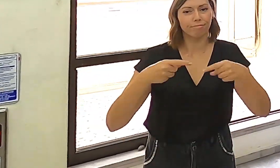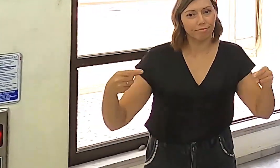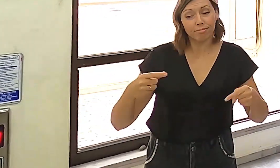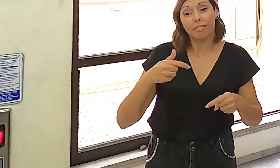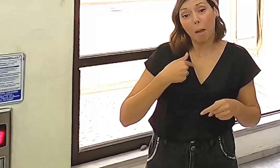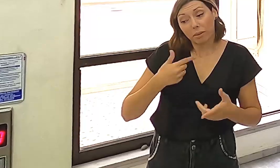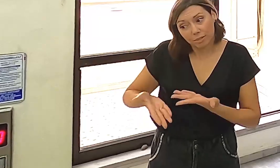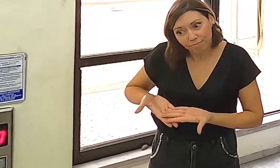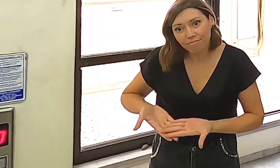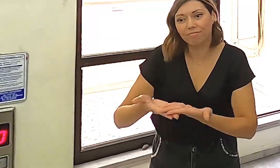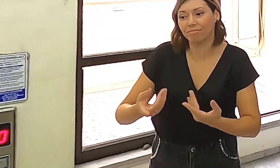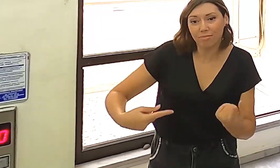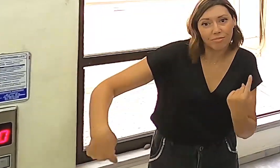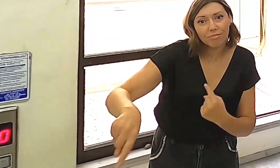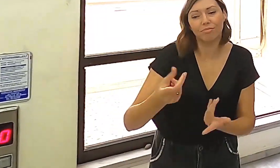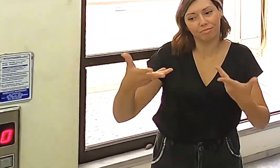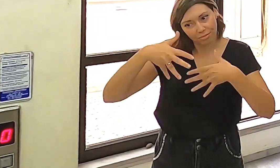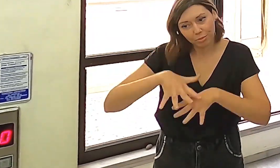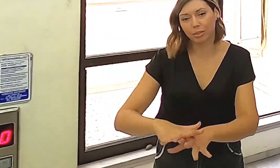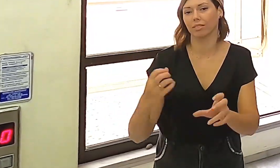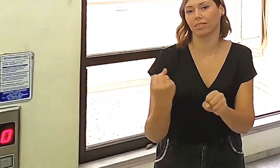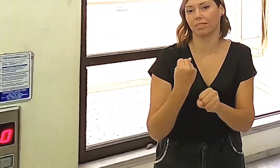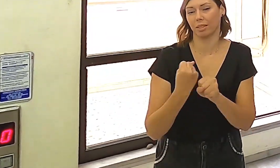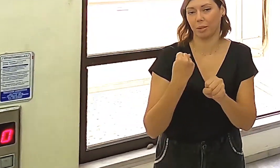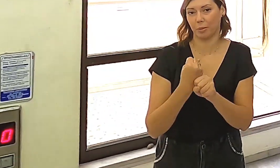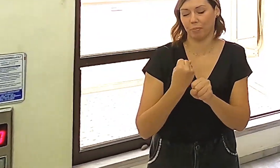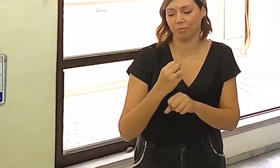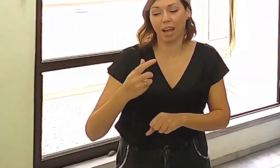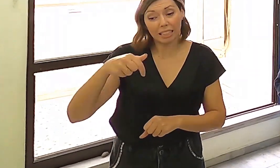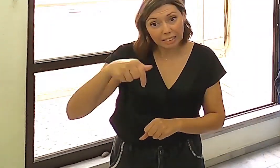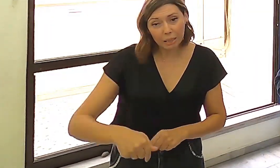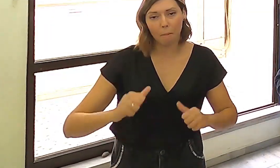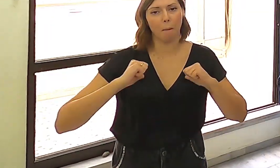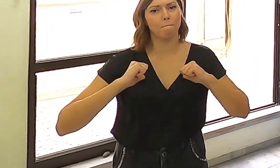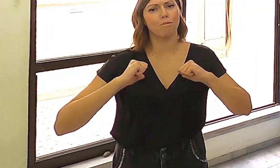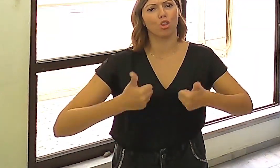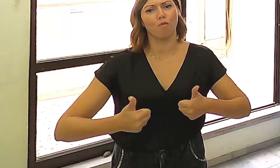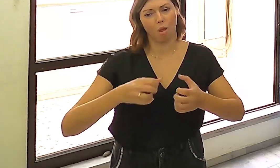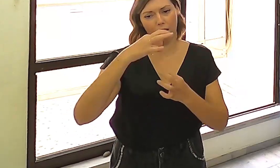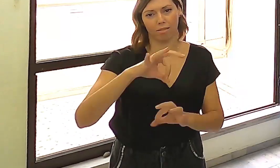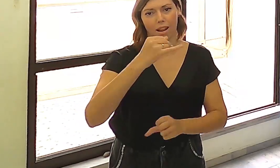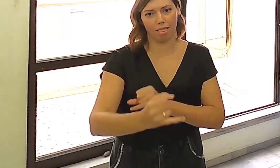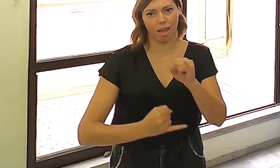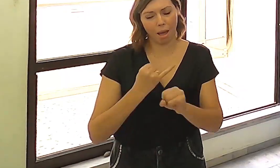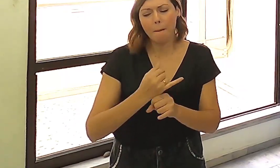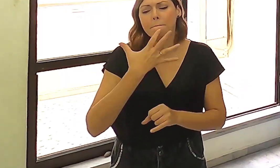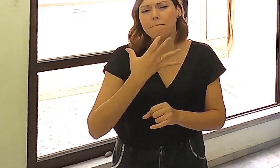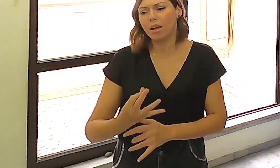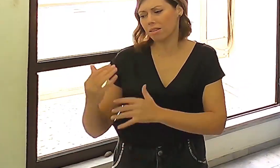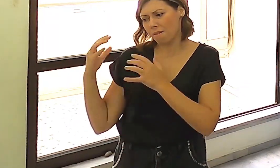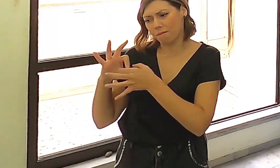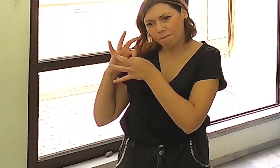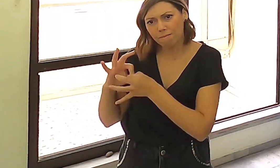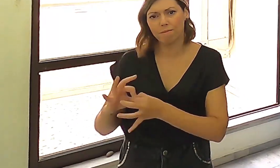στην αγορά εργασίας. Οπότε, η σημερινή πρωτοβουλία είναι συνέχεια μιας στρατηγικής, ακριβώς το πώς θα